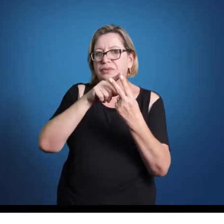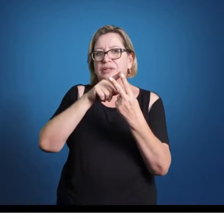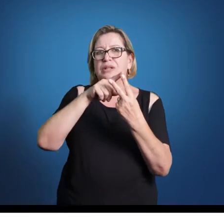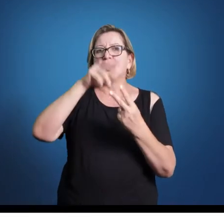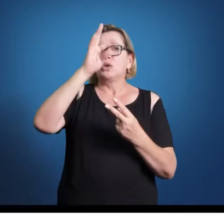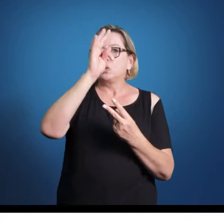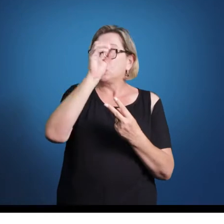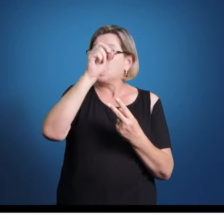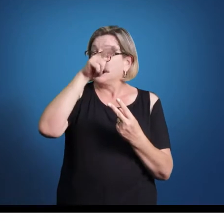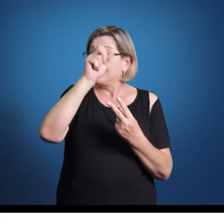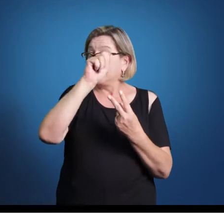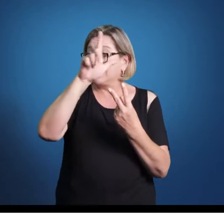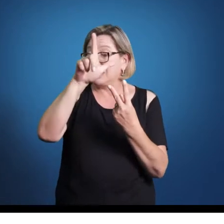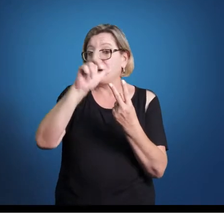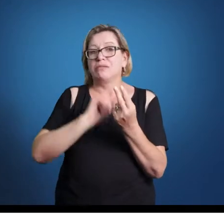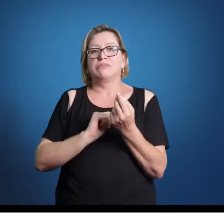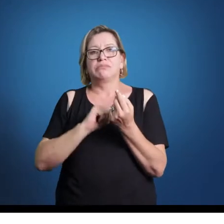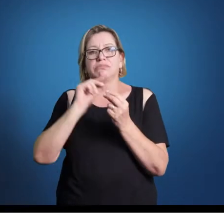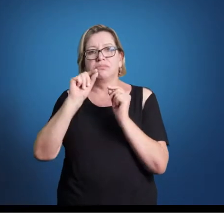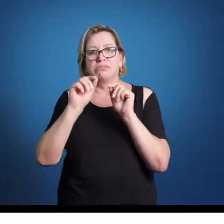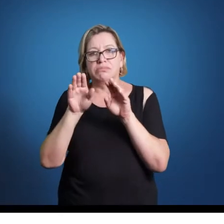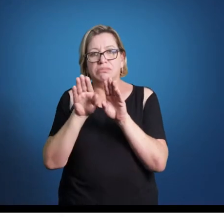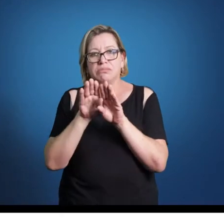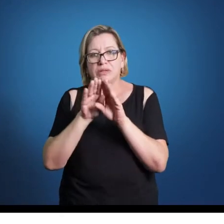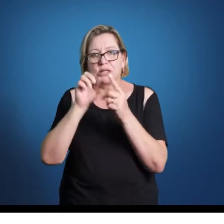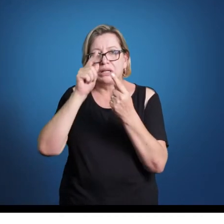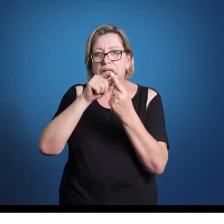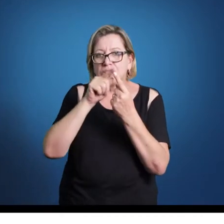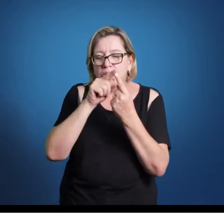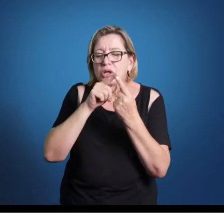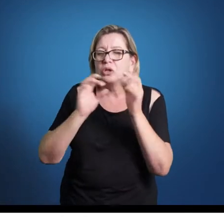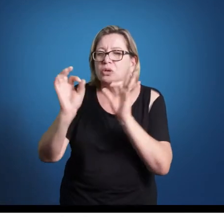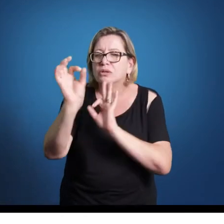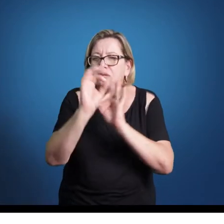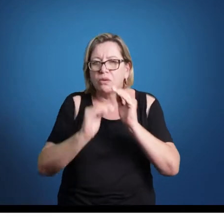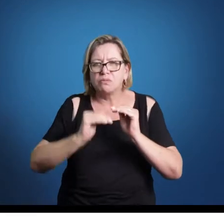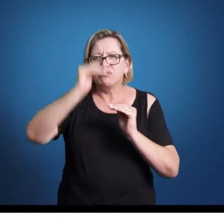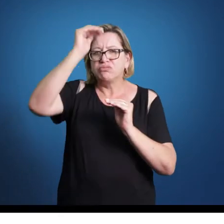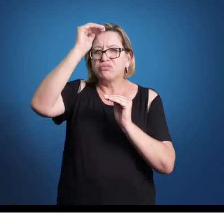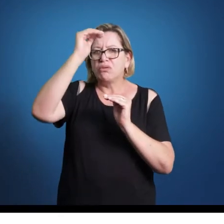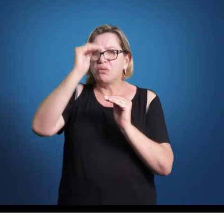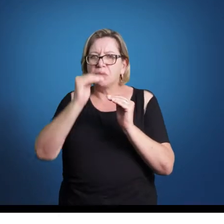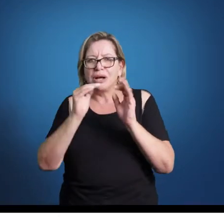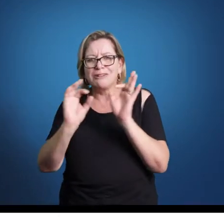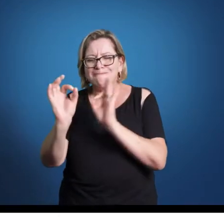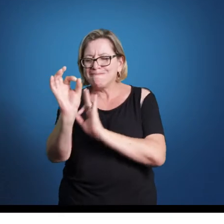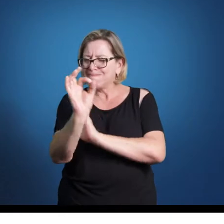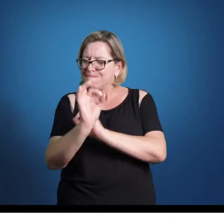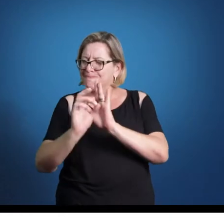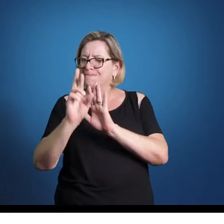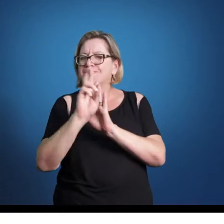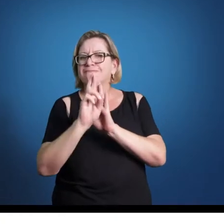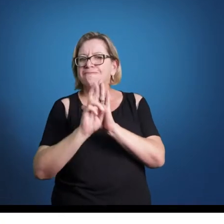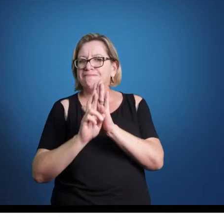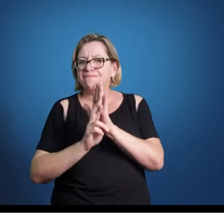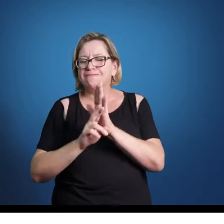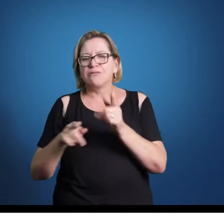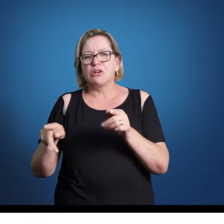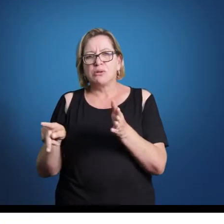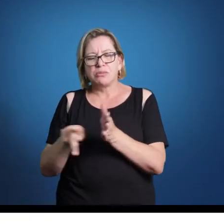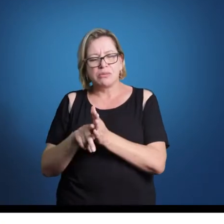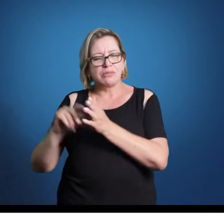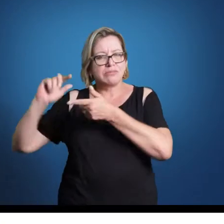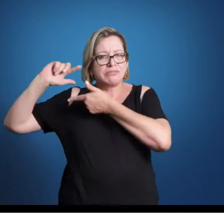o sistema tonal, ou seja, esse sistema de organização de alturas que padronizou a música tradicional